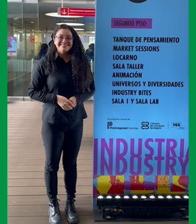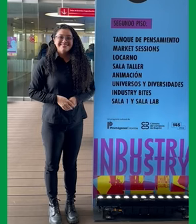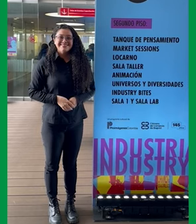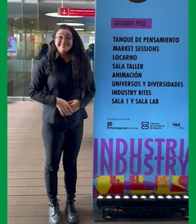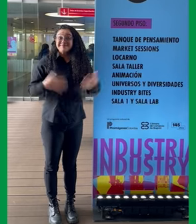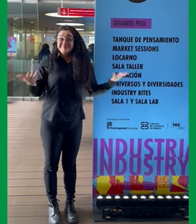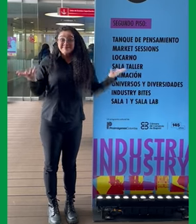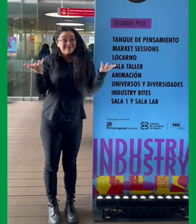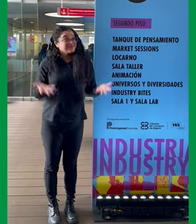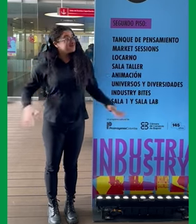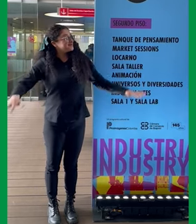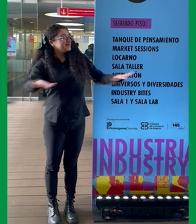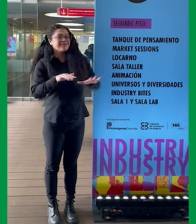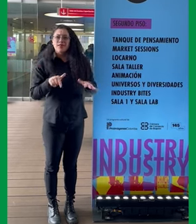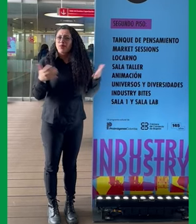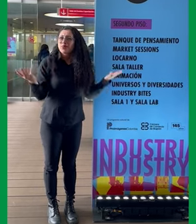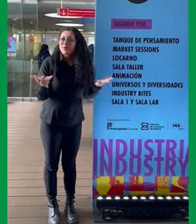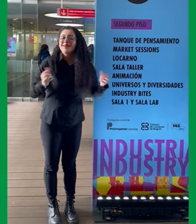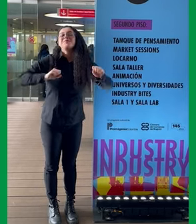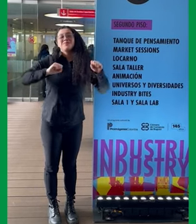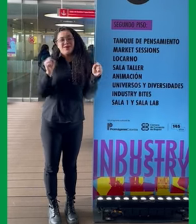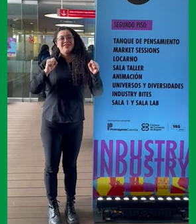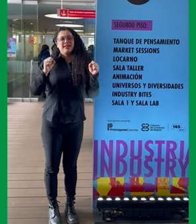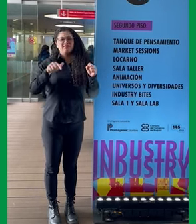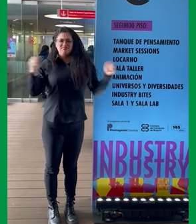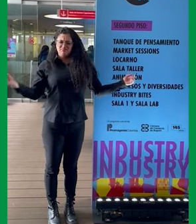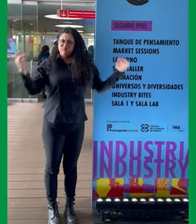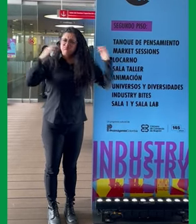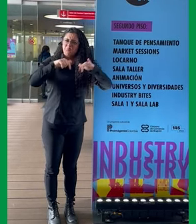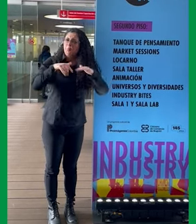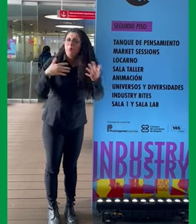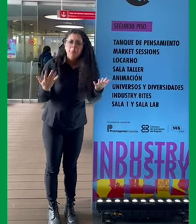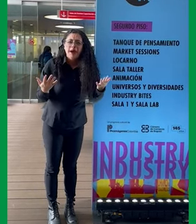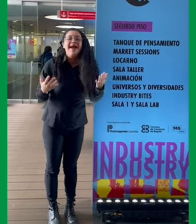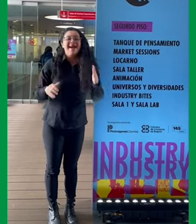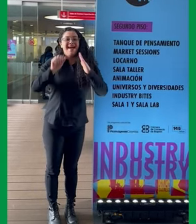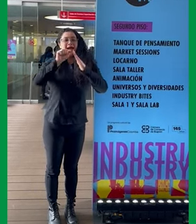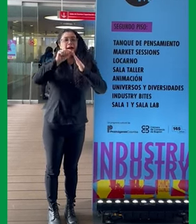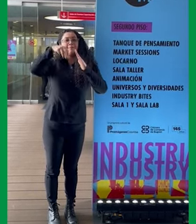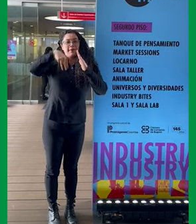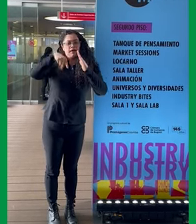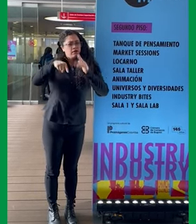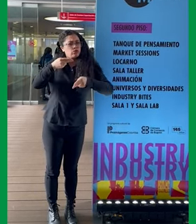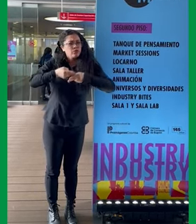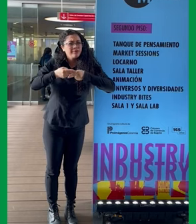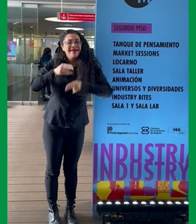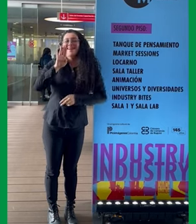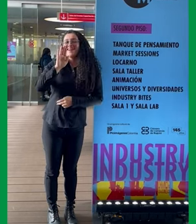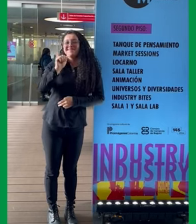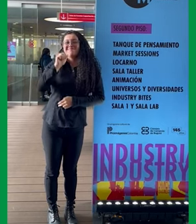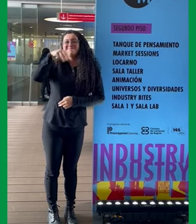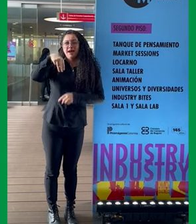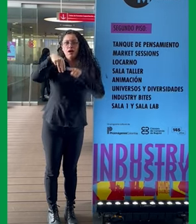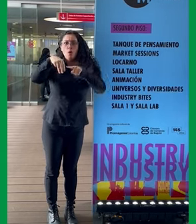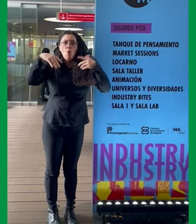Nos encontramos en el BAM, en la ciudad de Bogotá. Este espacio es un punto de encuentro para